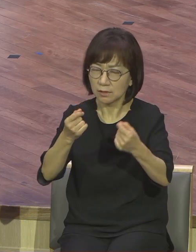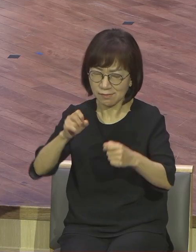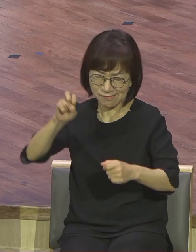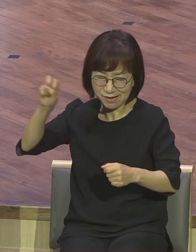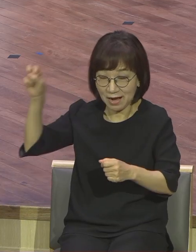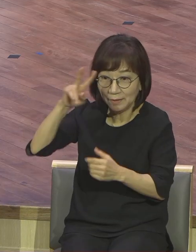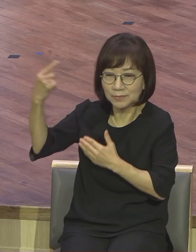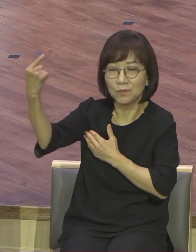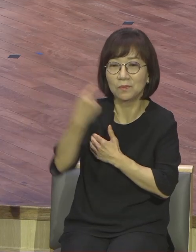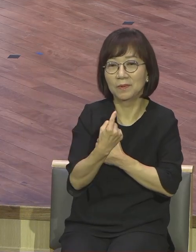때 우리